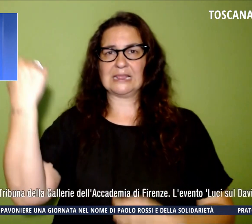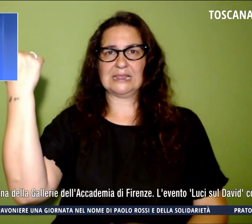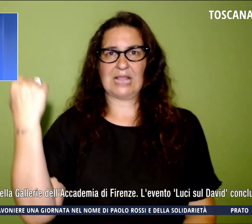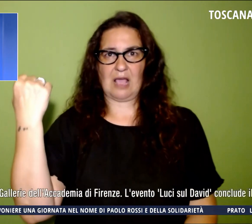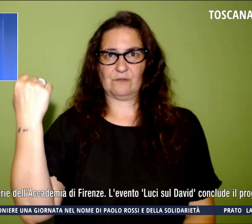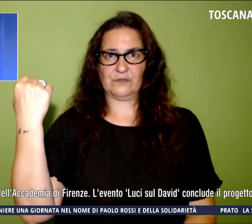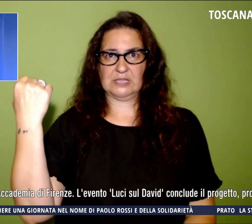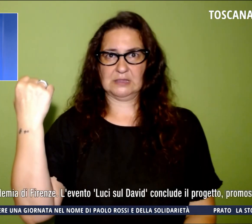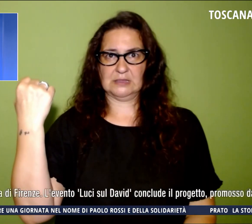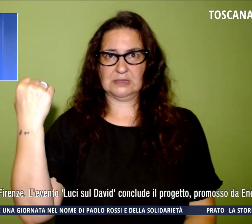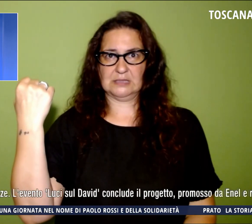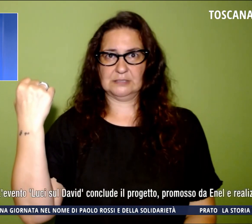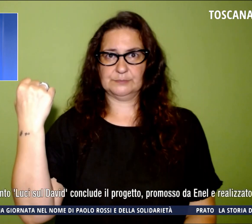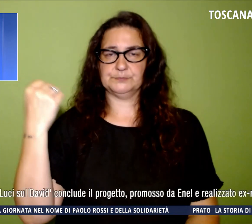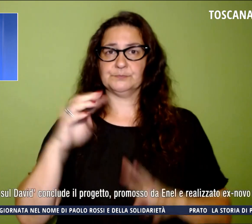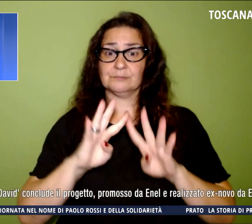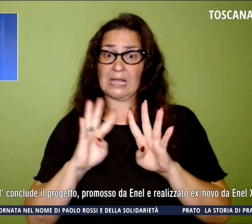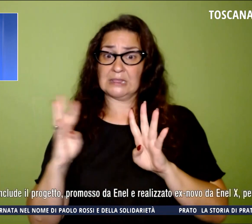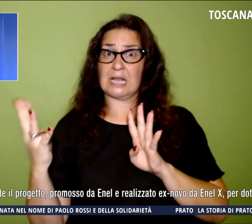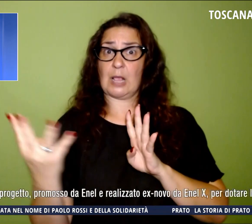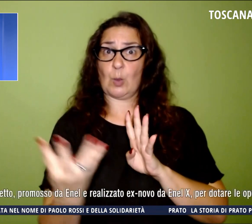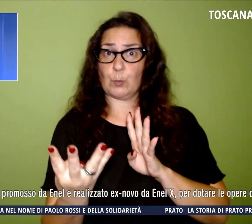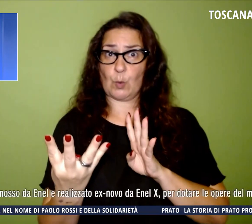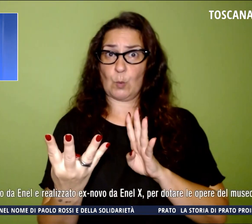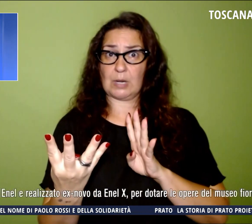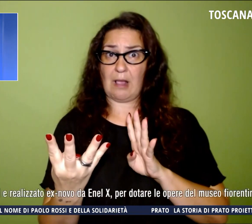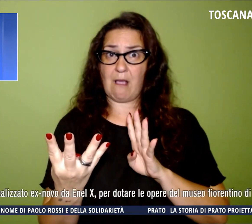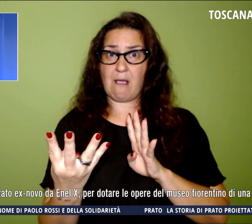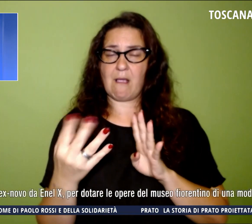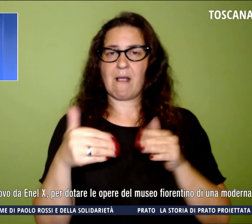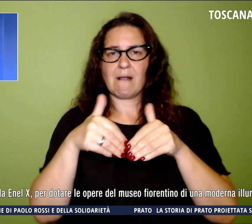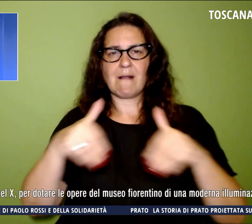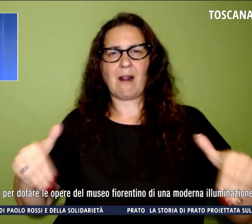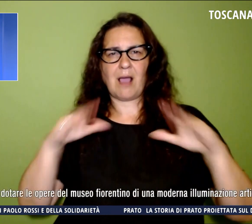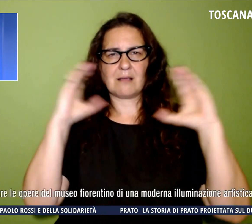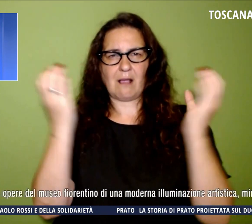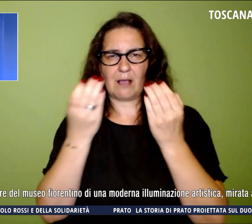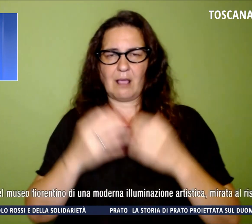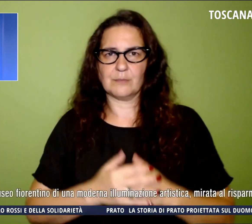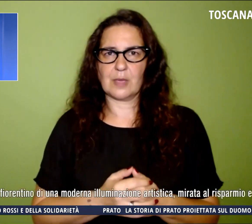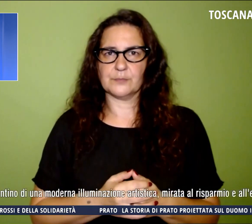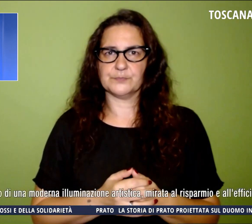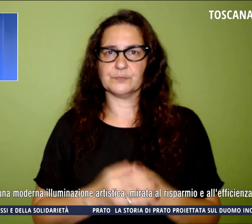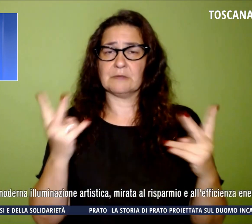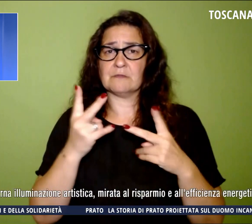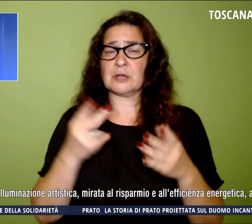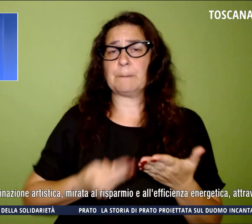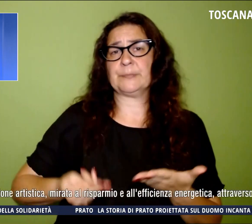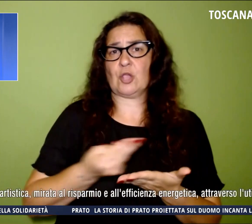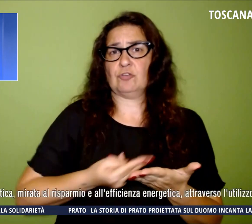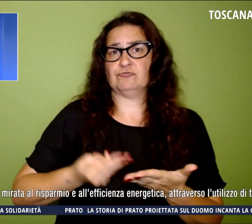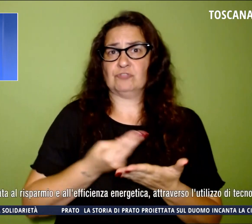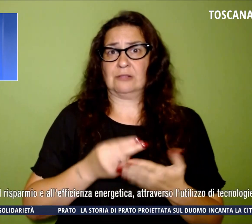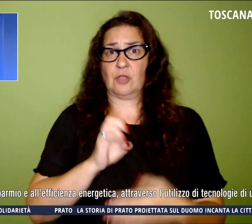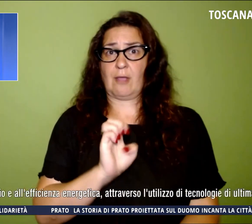tribuna della Galleria dell'Accademia di Firenze. L'evento conclude il progetto promosso da Enel e